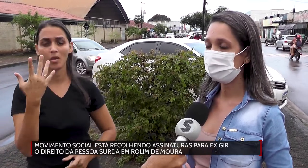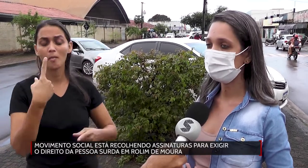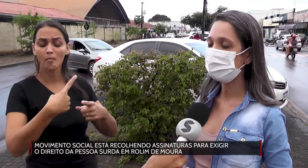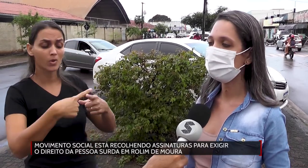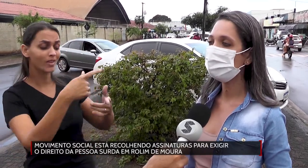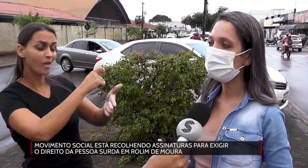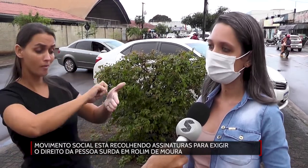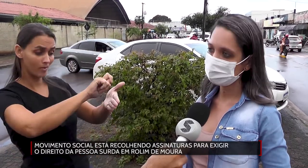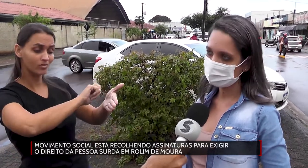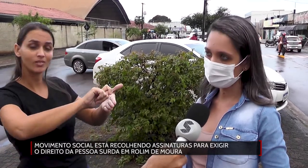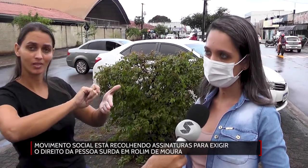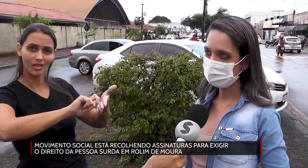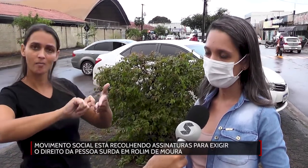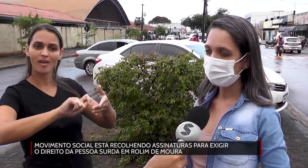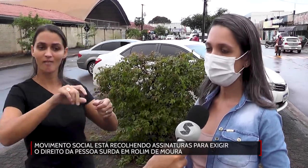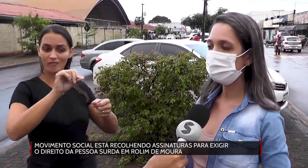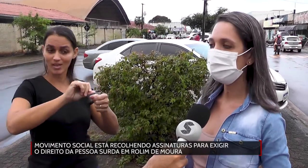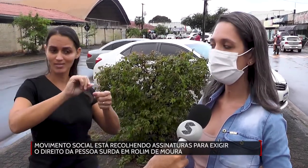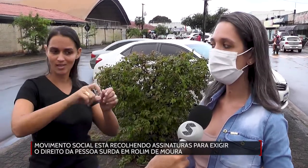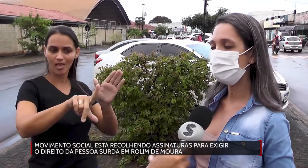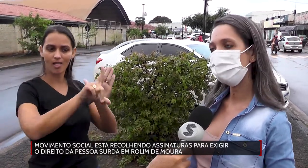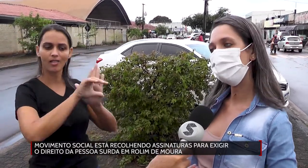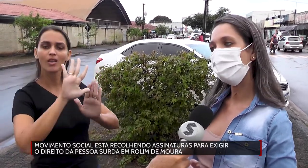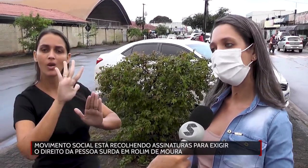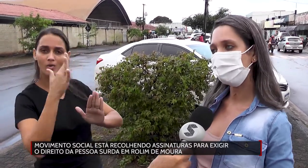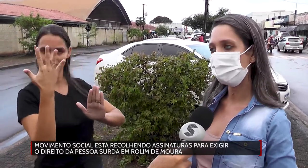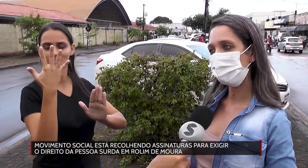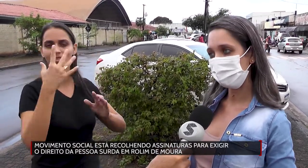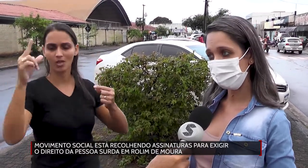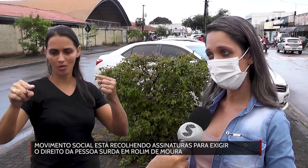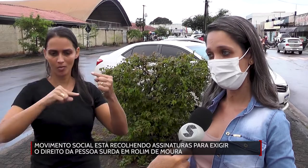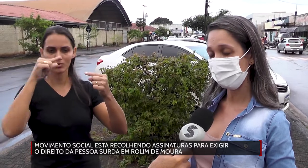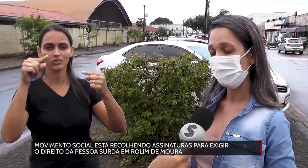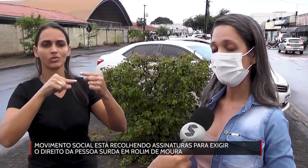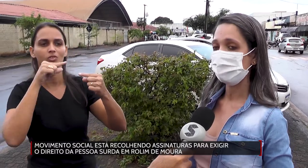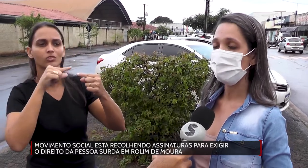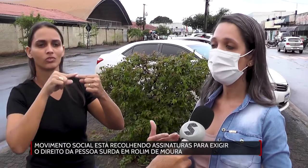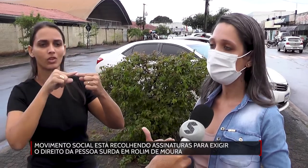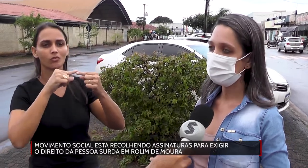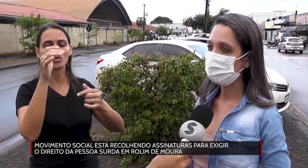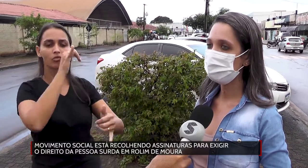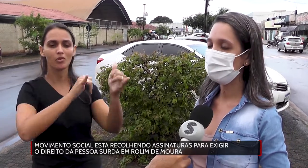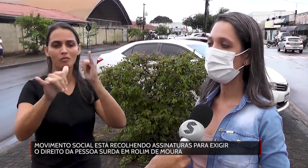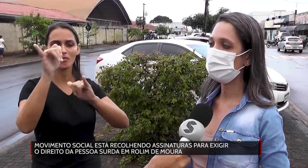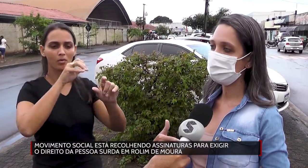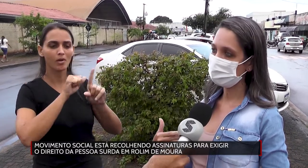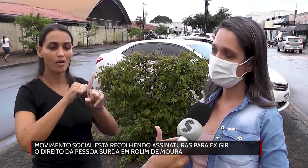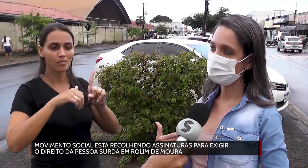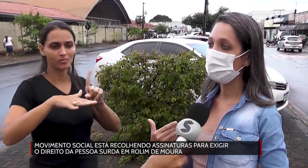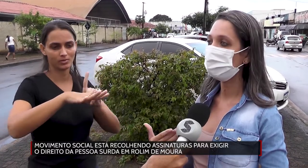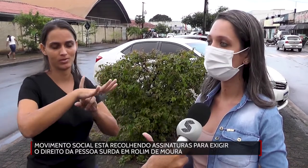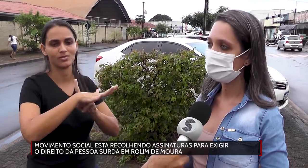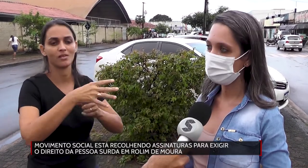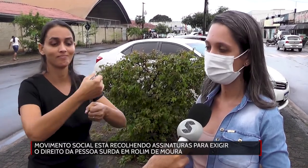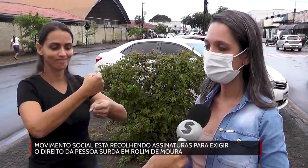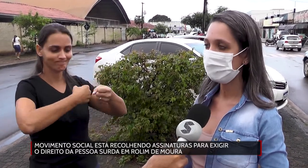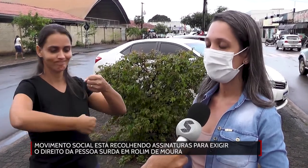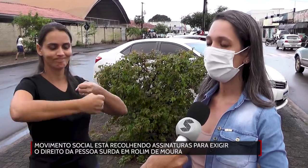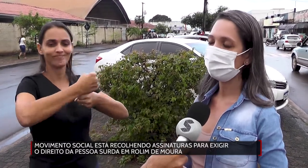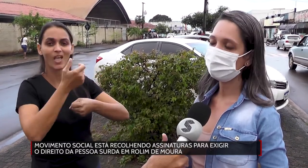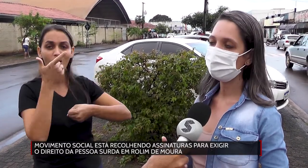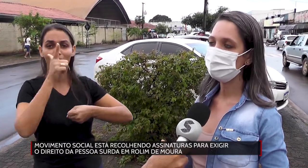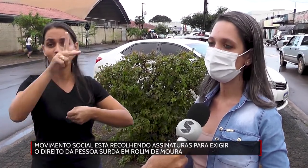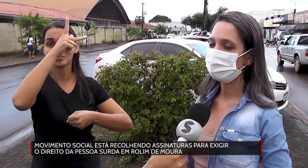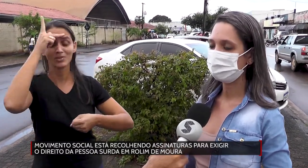-assinado? Para fazer valer essa lei, né, com o intuito de a gente já levar a população. É anos, outras pessoas já lutaram